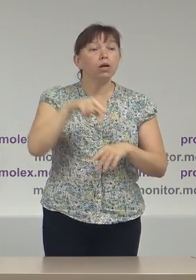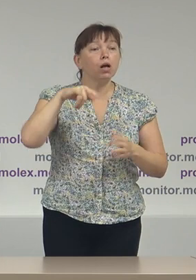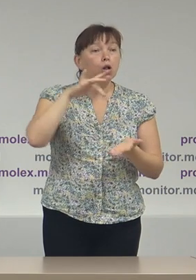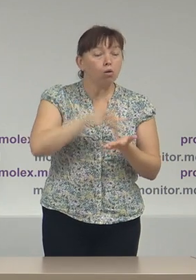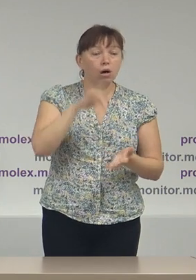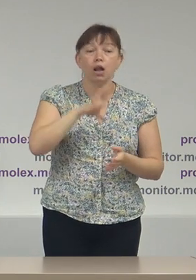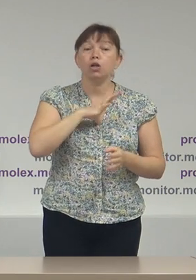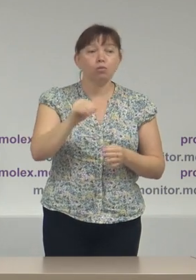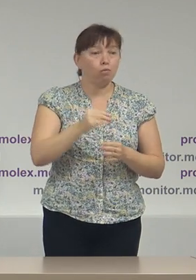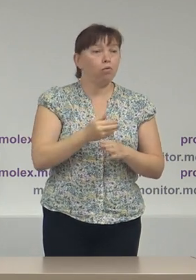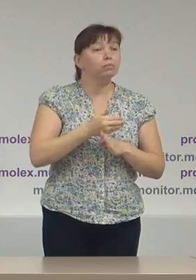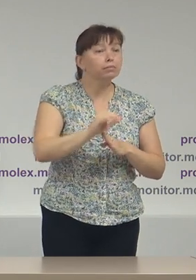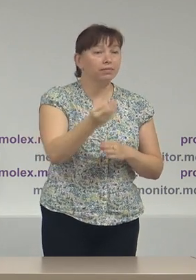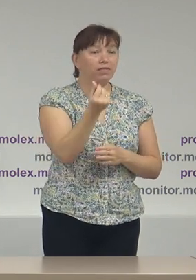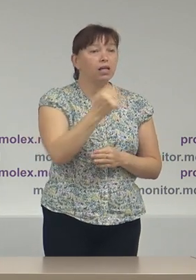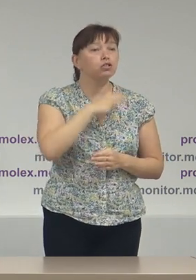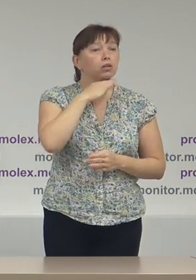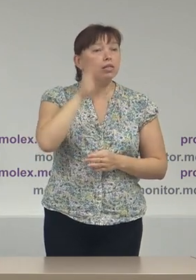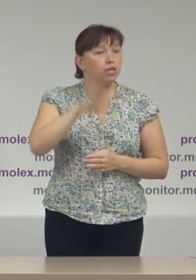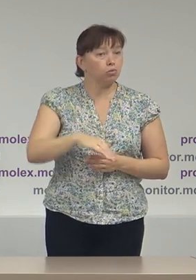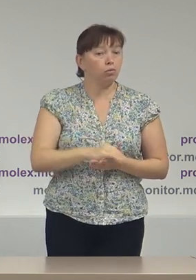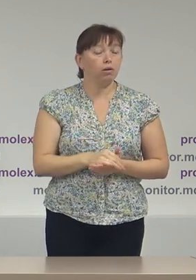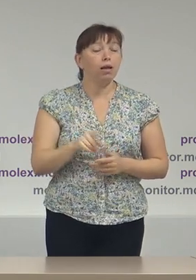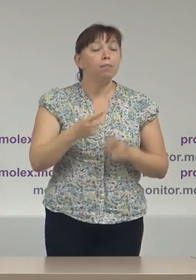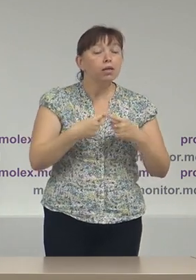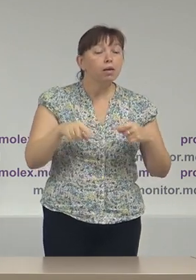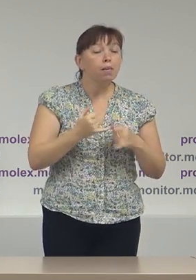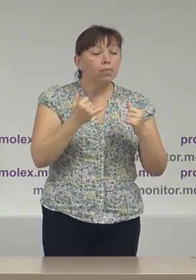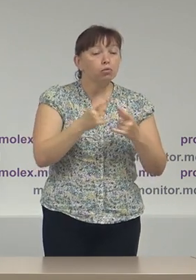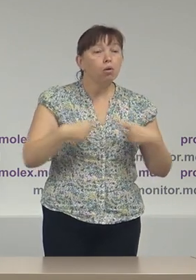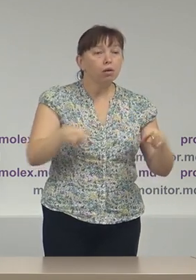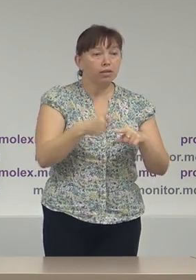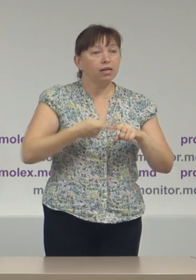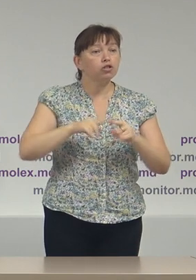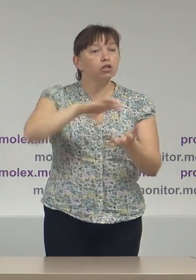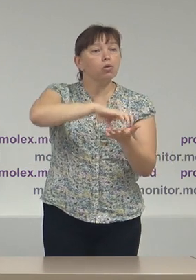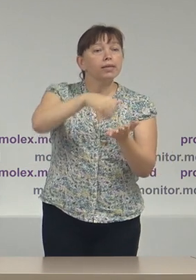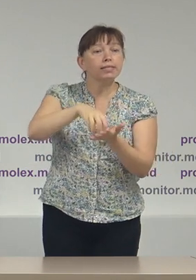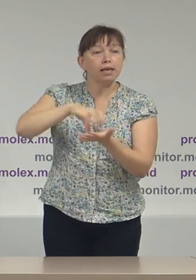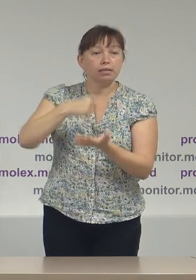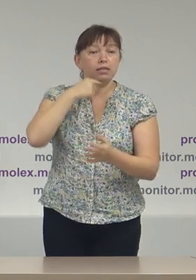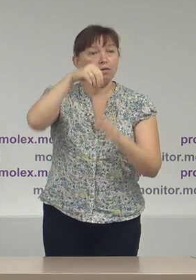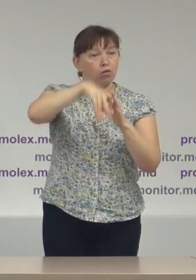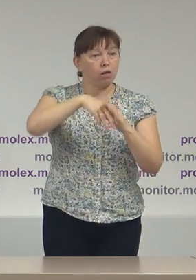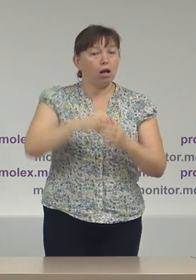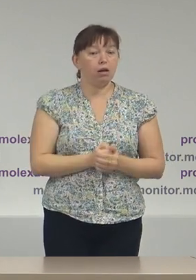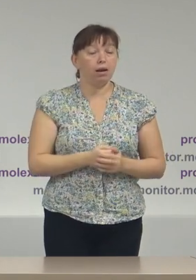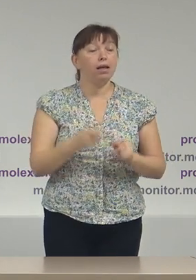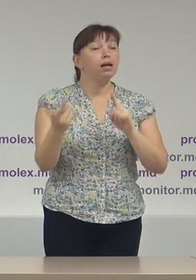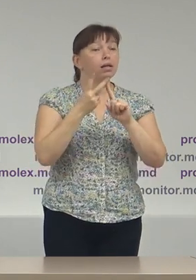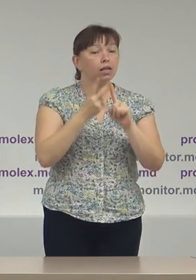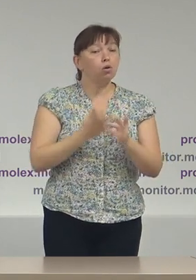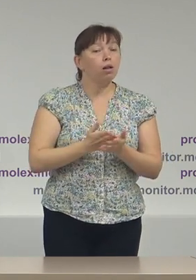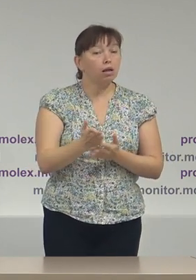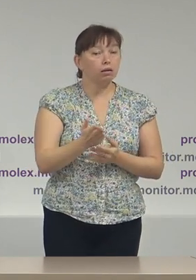bugetat resurse financiare pentru organizarea acestor secții de votare în al doilea